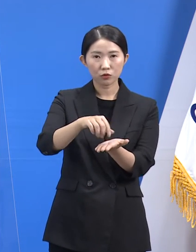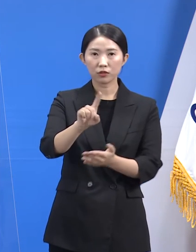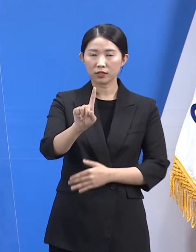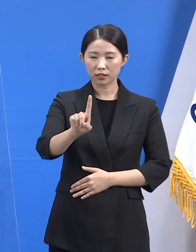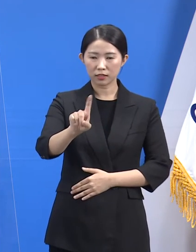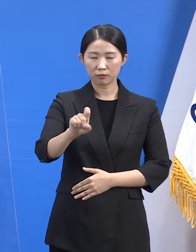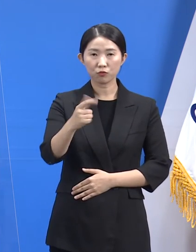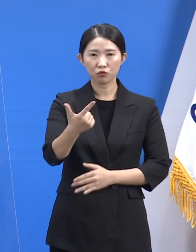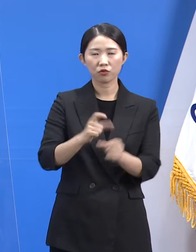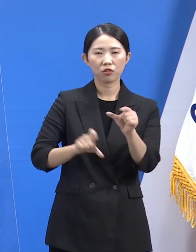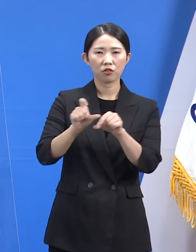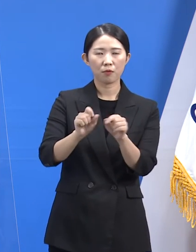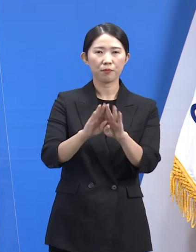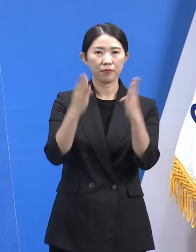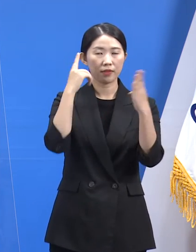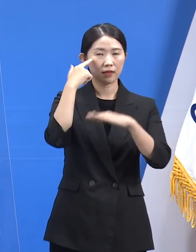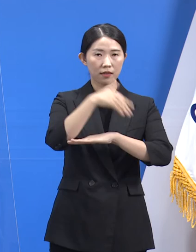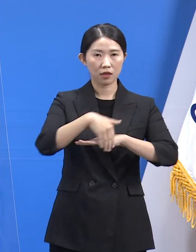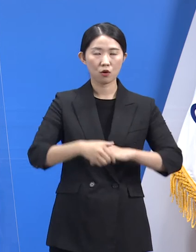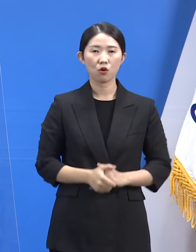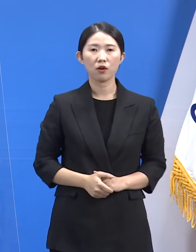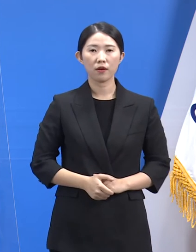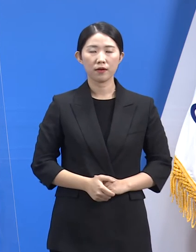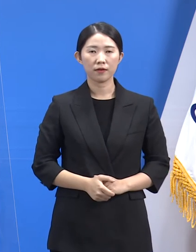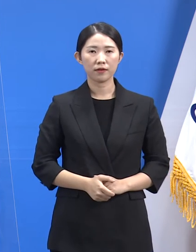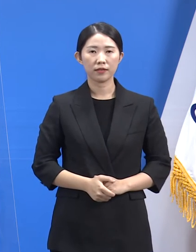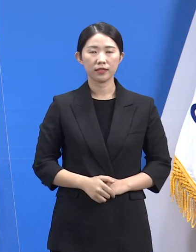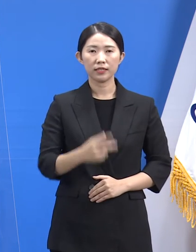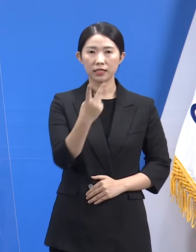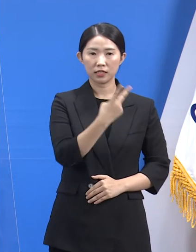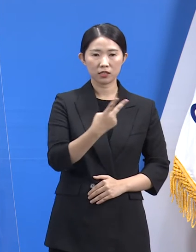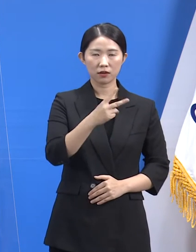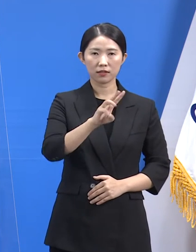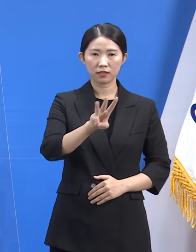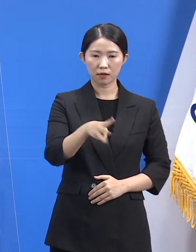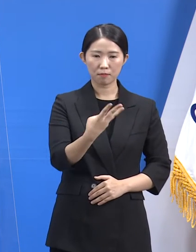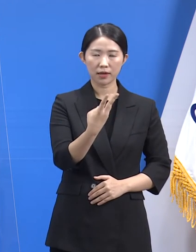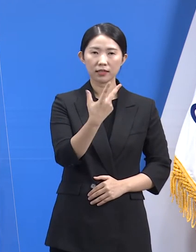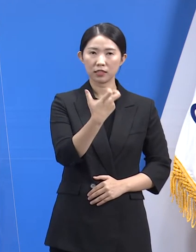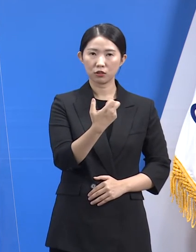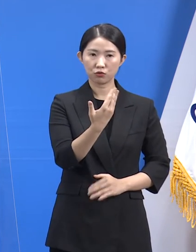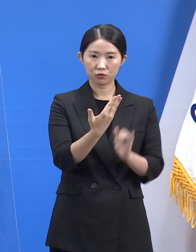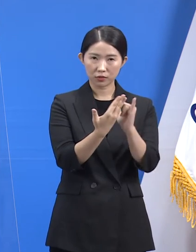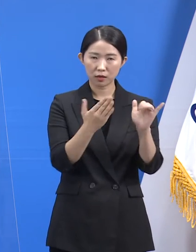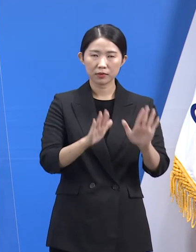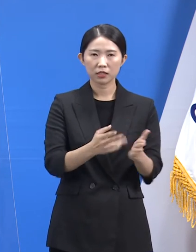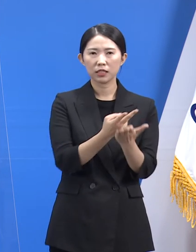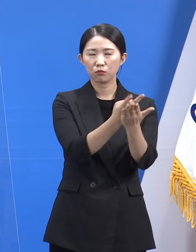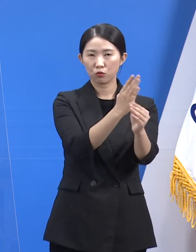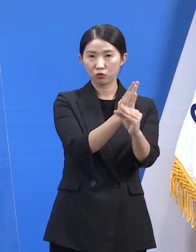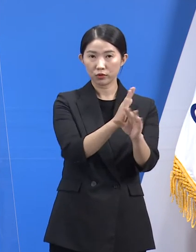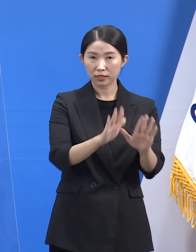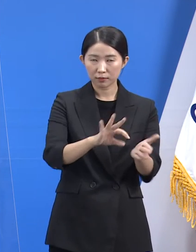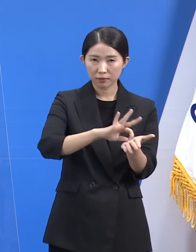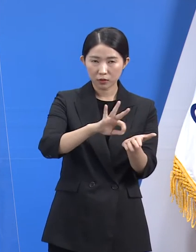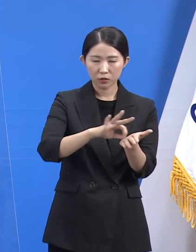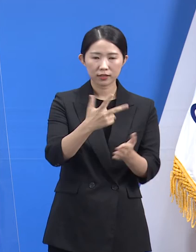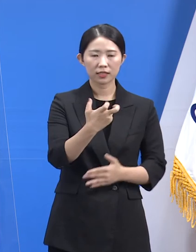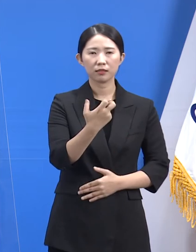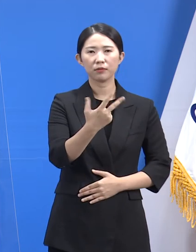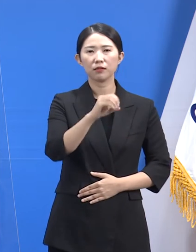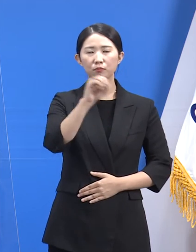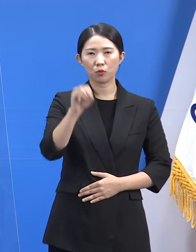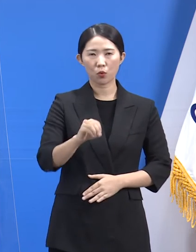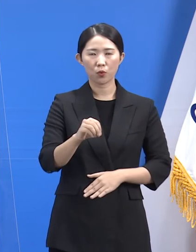생활치료센터에는 9월 13일 18시 기준 2,379명이 입수해 있으며 현재 가동률은 77%입니다.